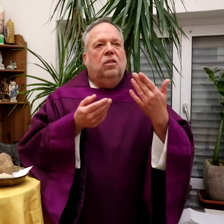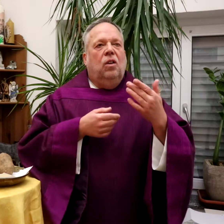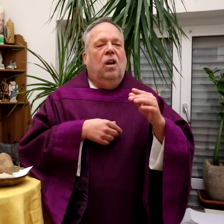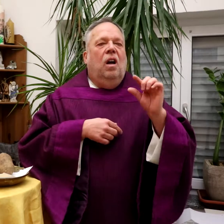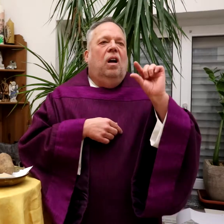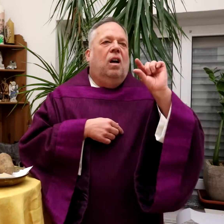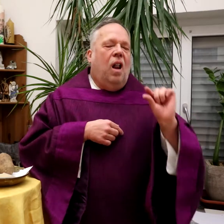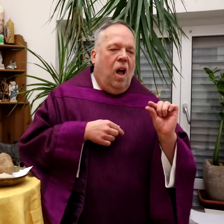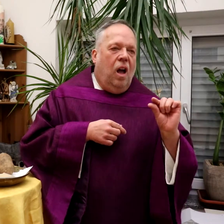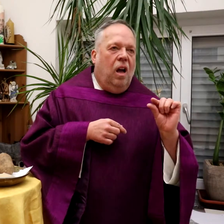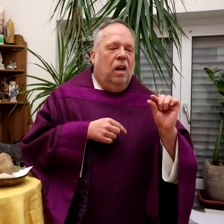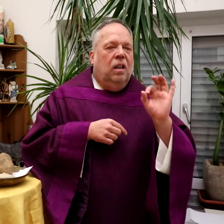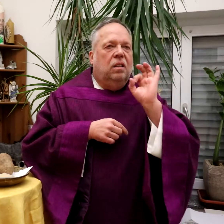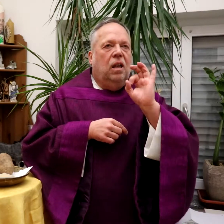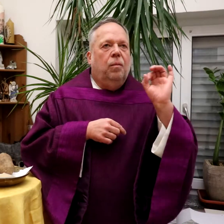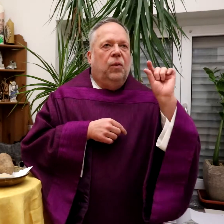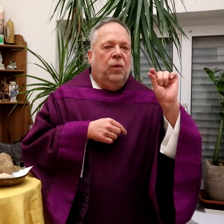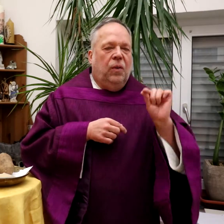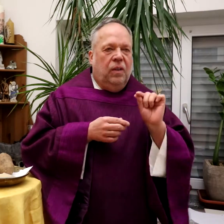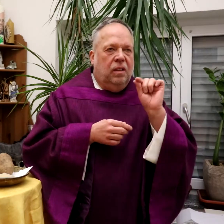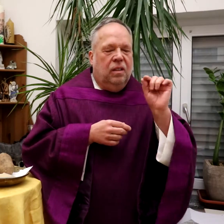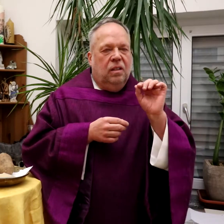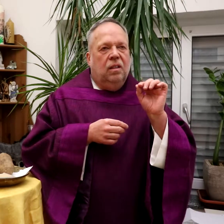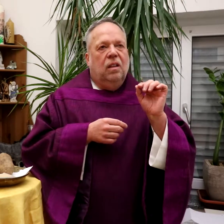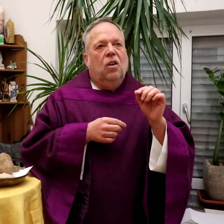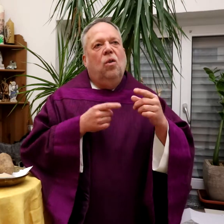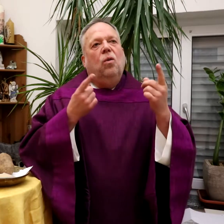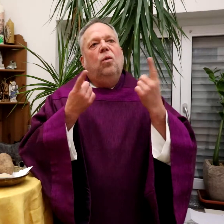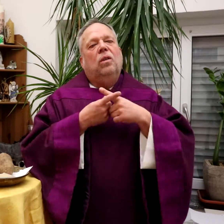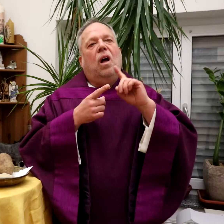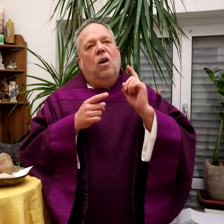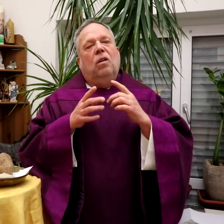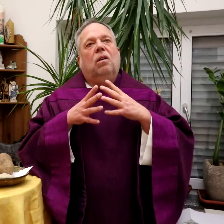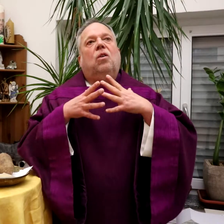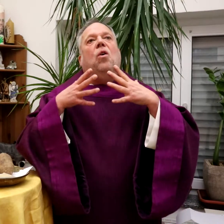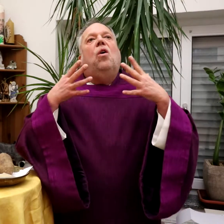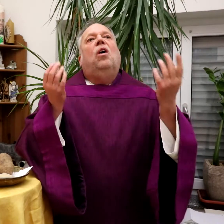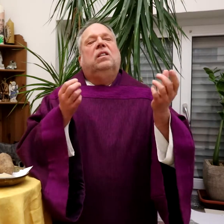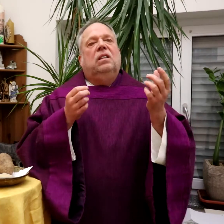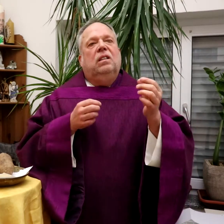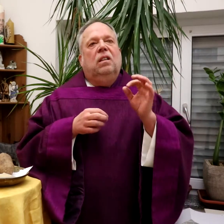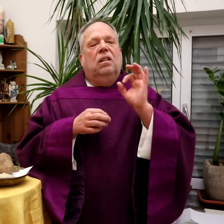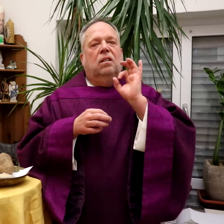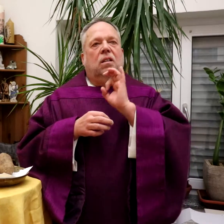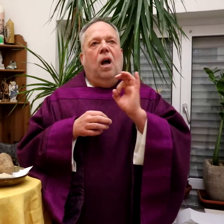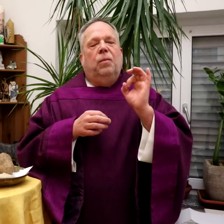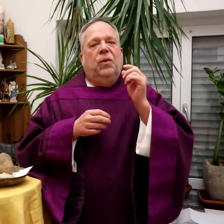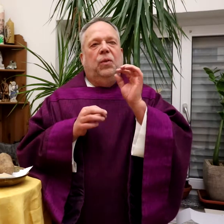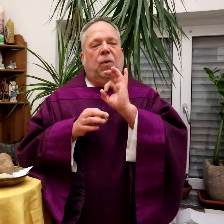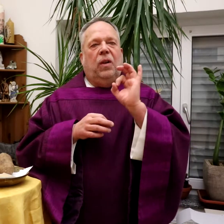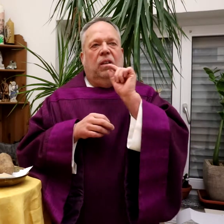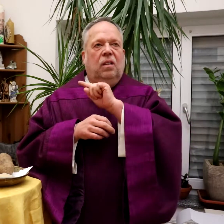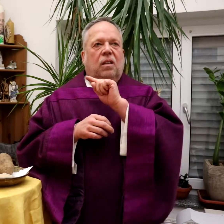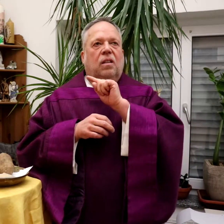Es gibt verschiedene Samenkörner, ganz, ganz winzig kleine. Es gibt aber auch sozusagen große Samenkörner, riesige.